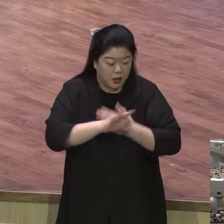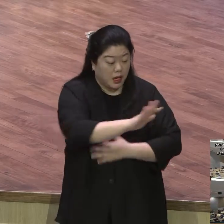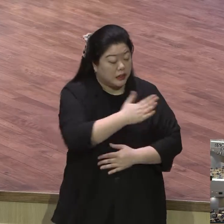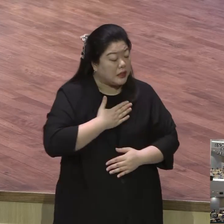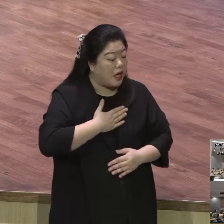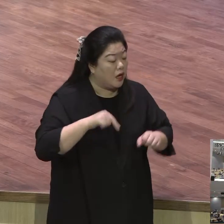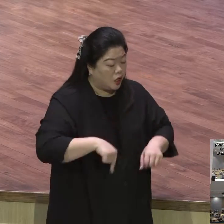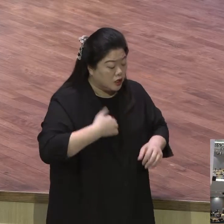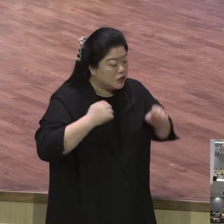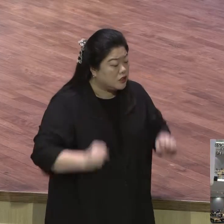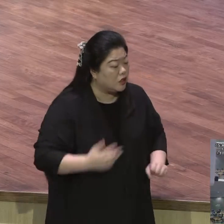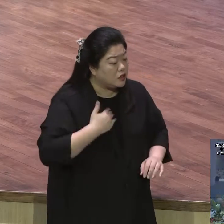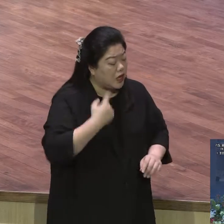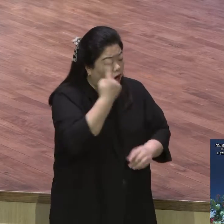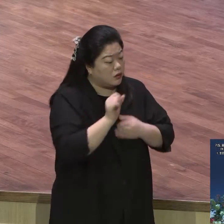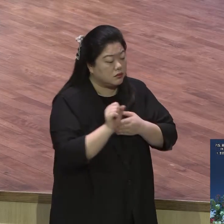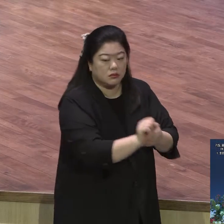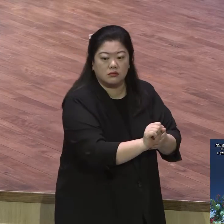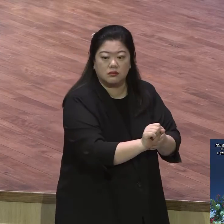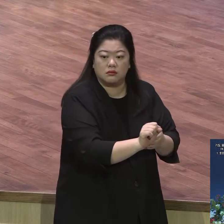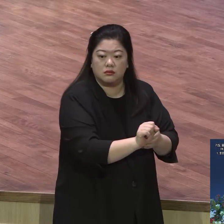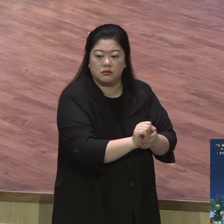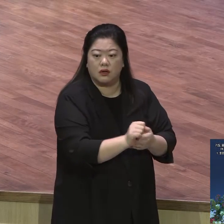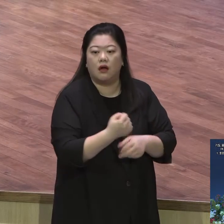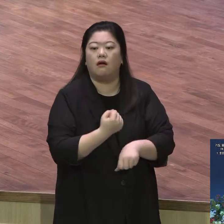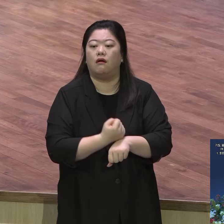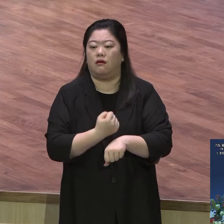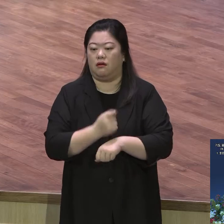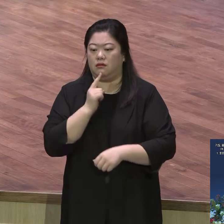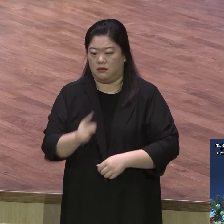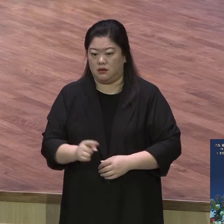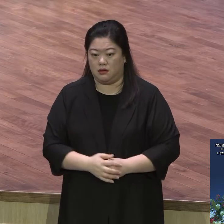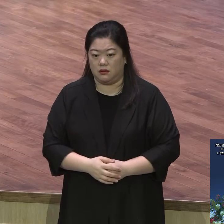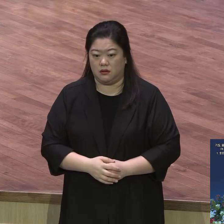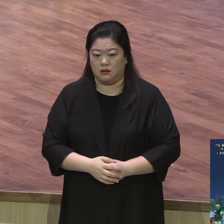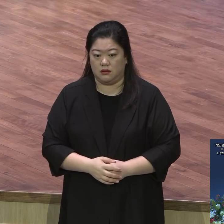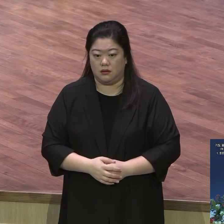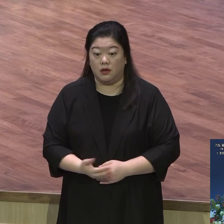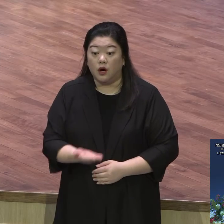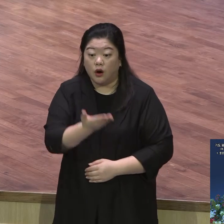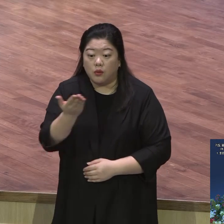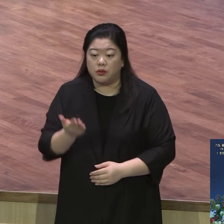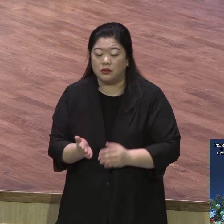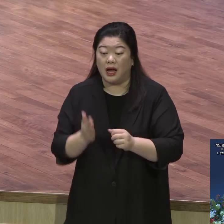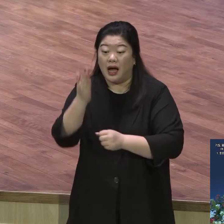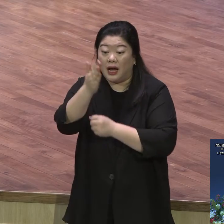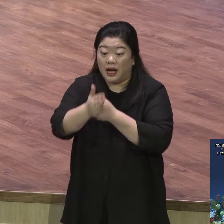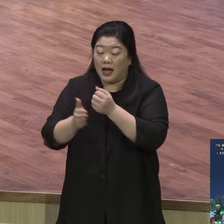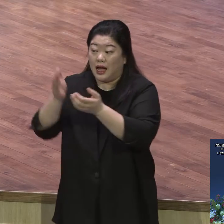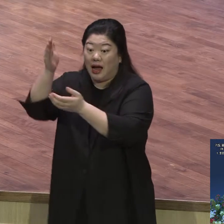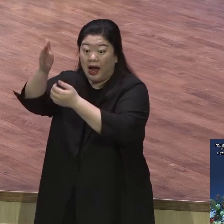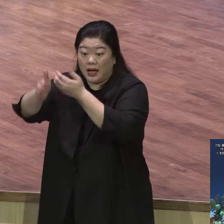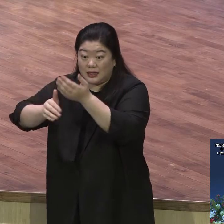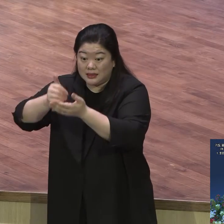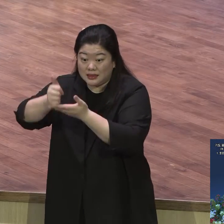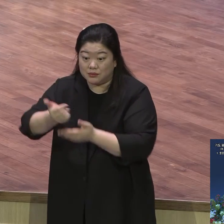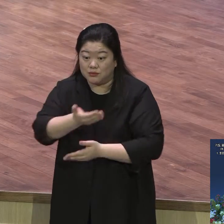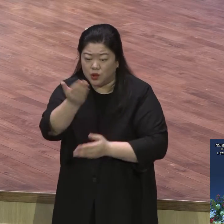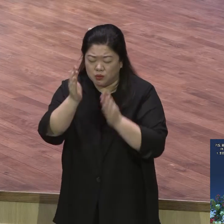구하는 자에게 반드시 응답하시는 분이 하나님이시요 응답하세요 기도 응답도 못 받고